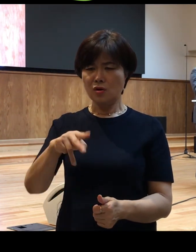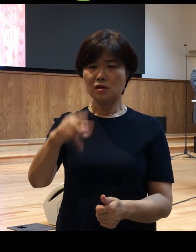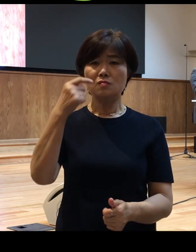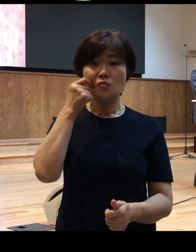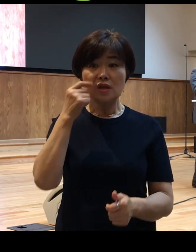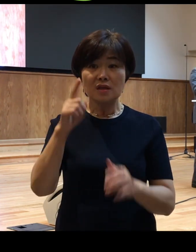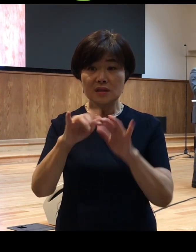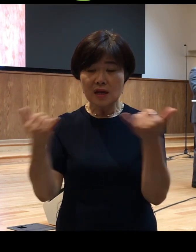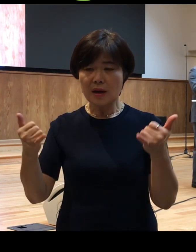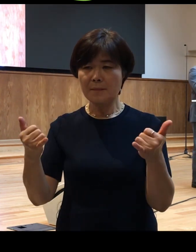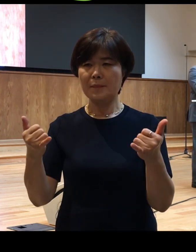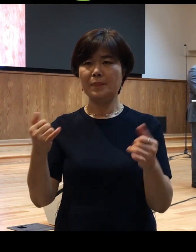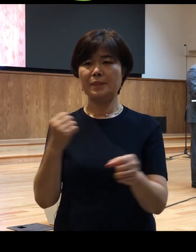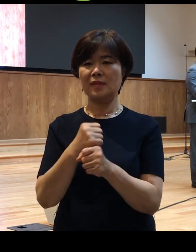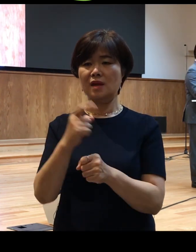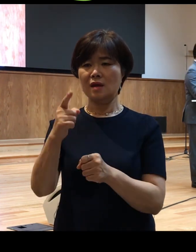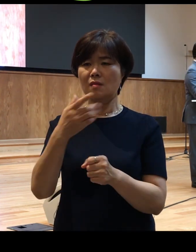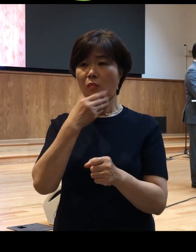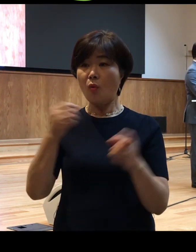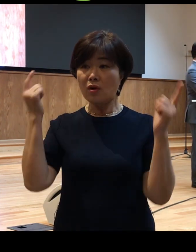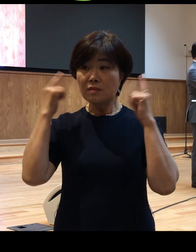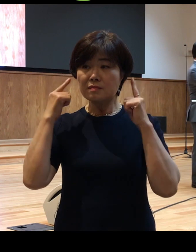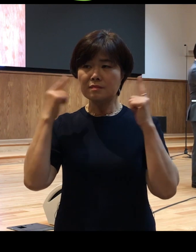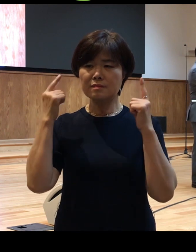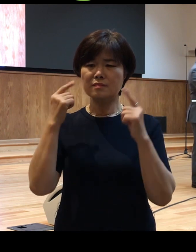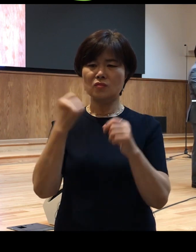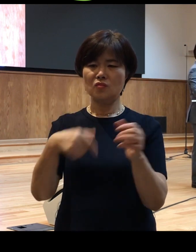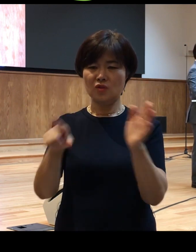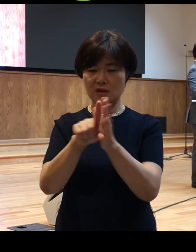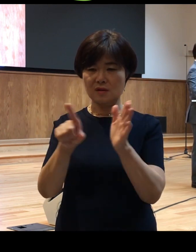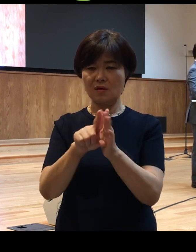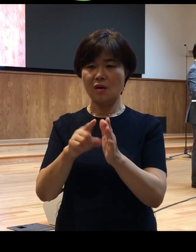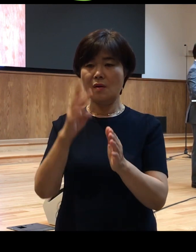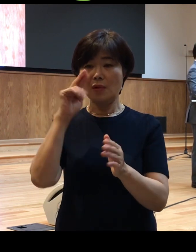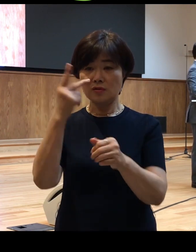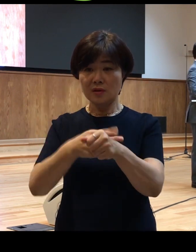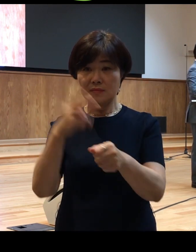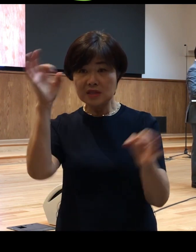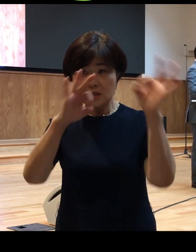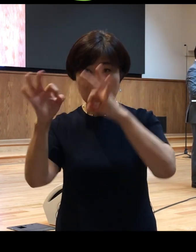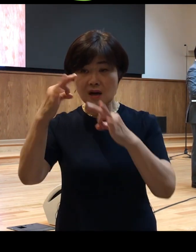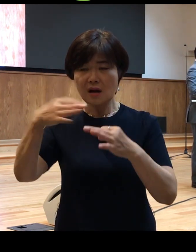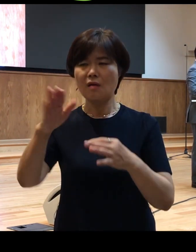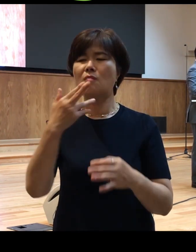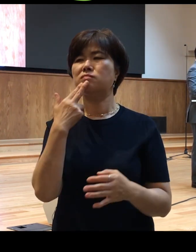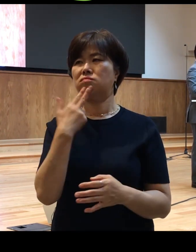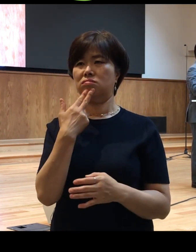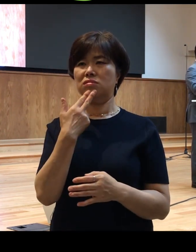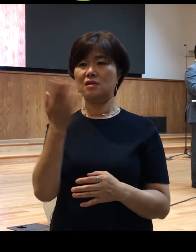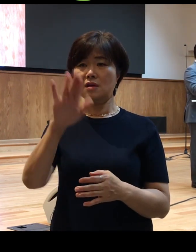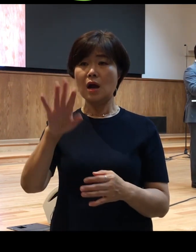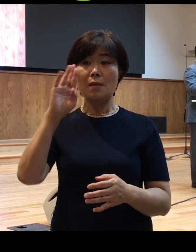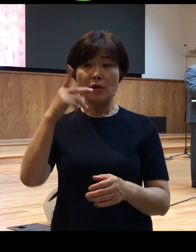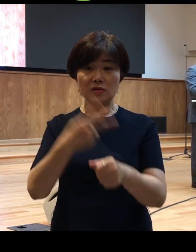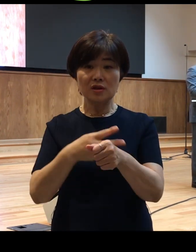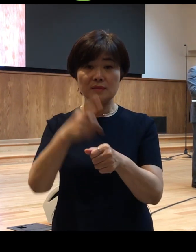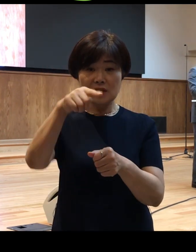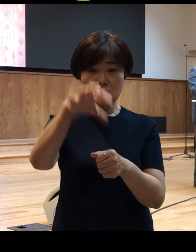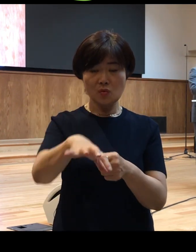보금을 듣기 위해서 바울을 찾아간 것이 아니라 바울이 그가 있는 그곳에서 보금을